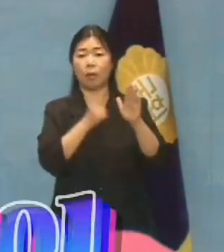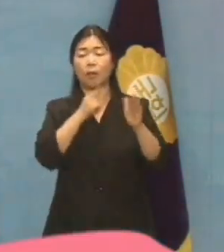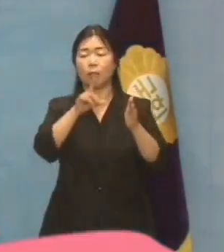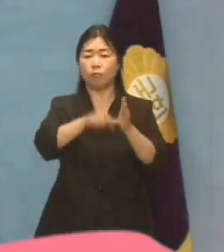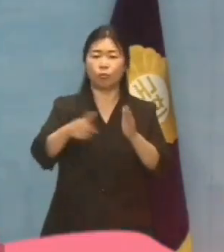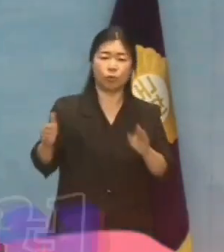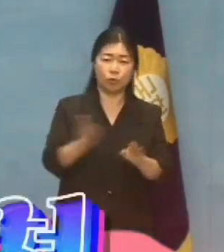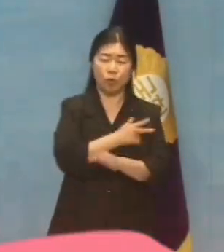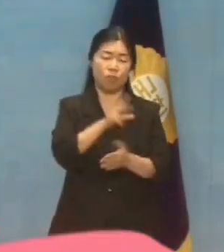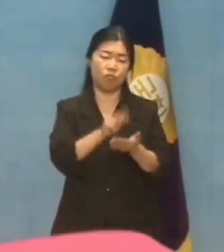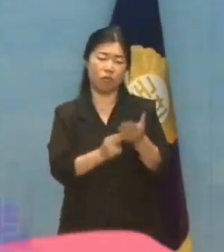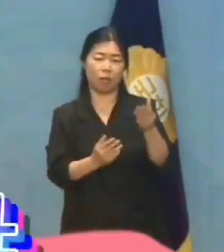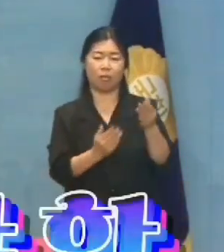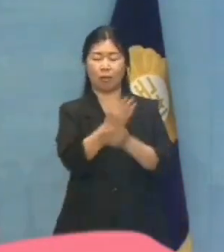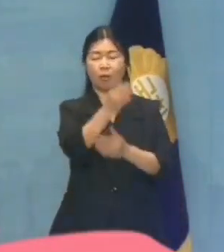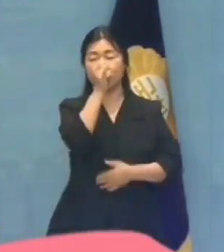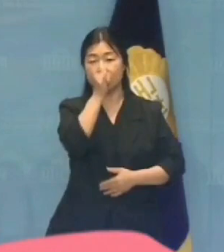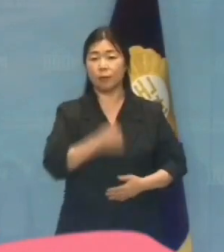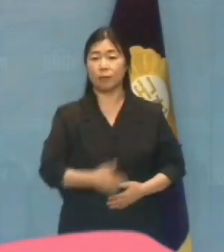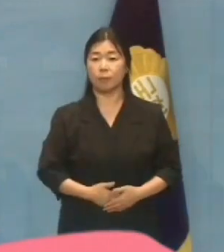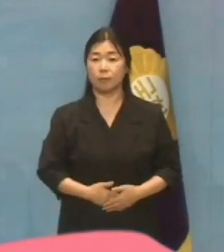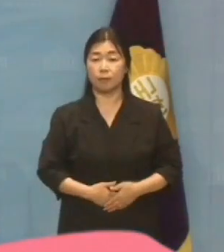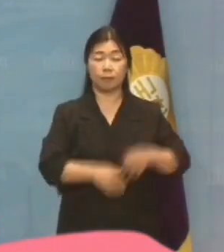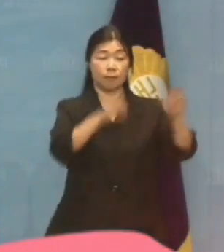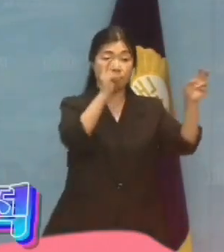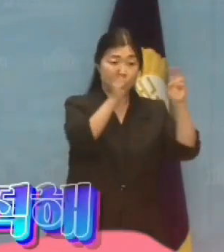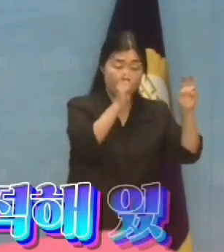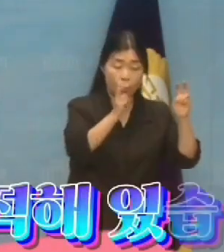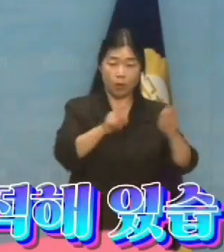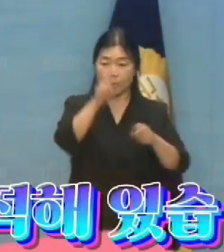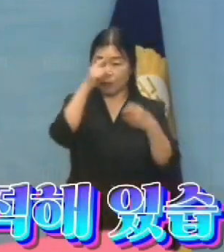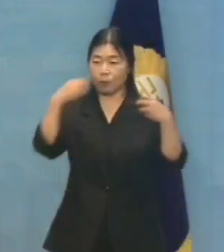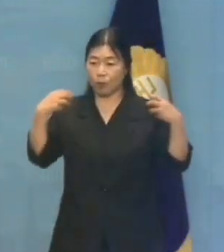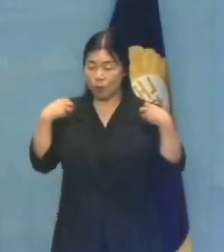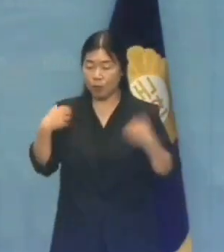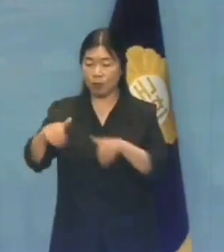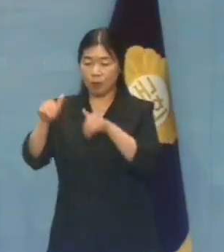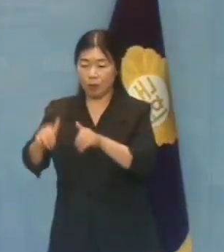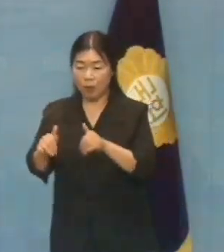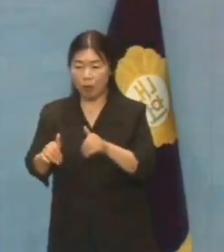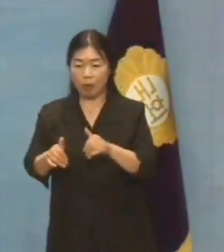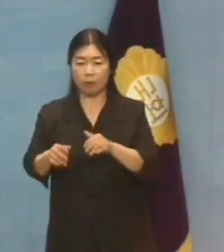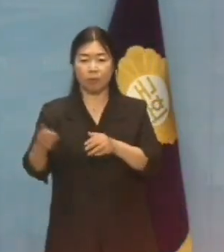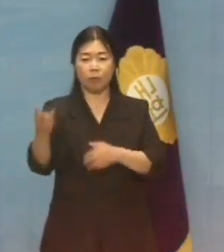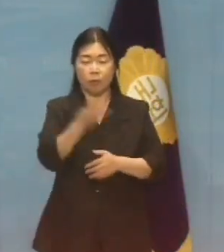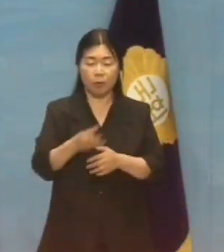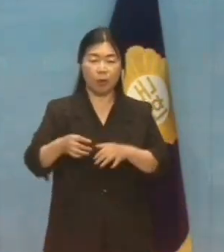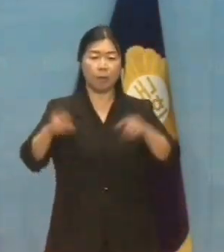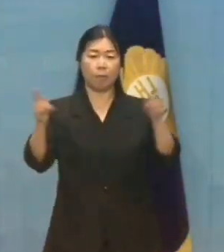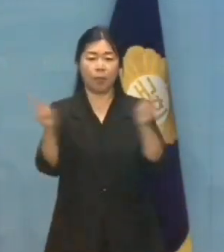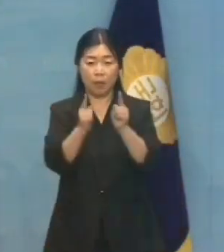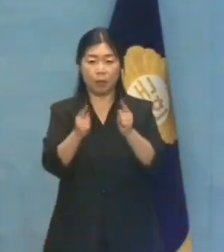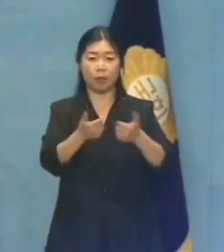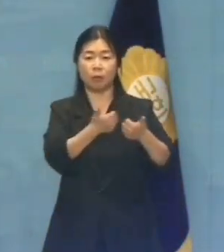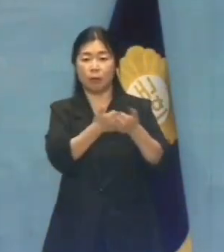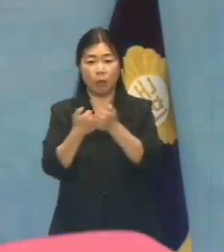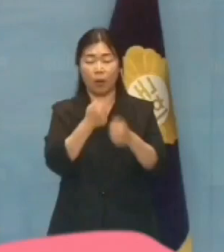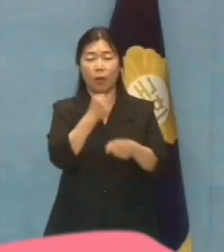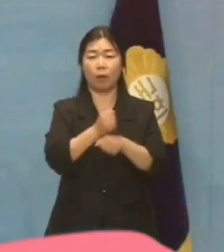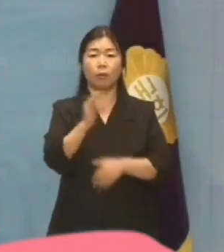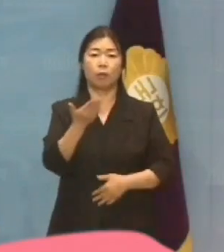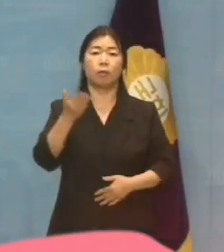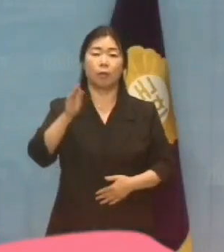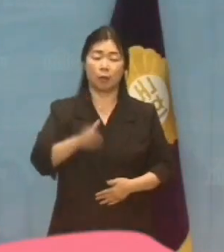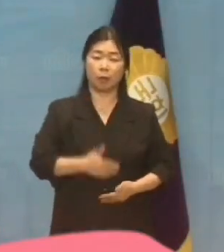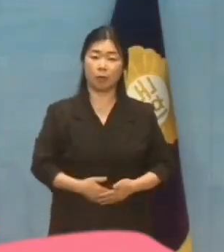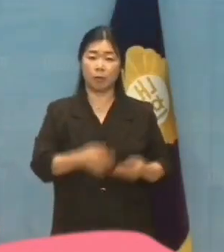노사정이 힘을 합쳐 해결해야 할 사회적 난제들이 산적해 있습니다. 윤석열 시 노조 때려잡기로는